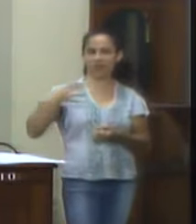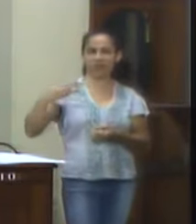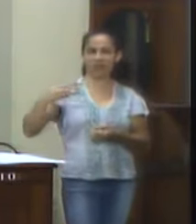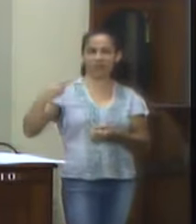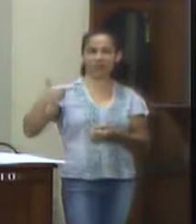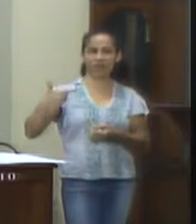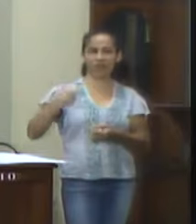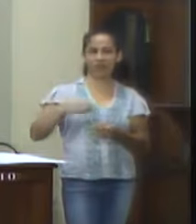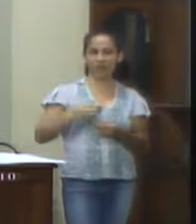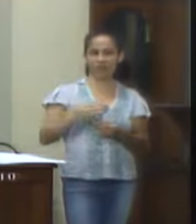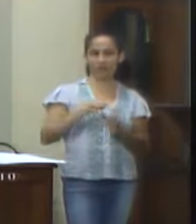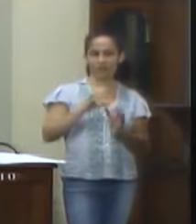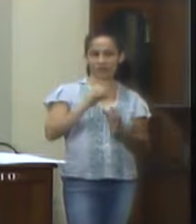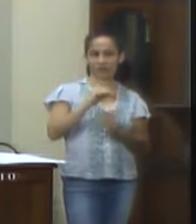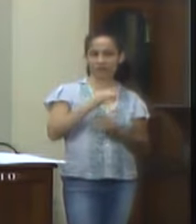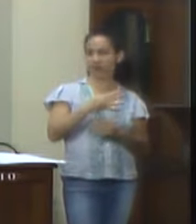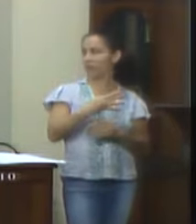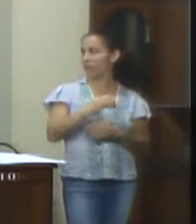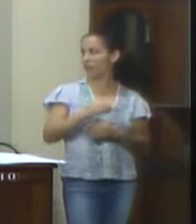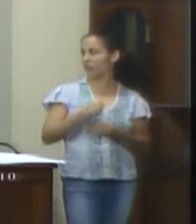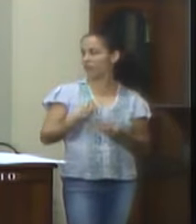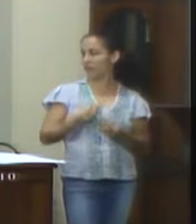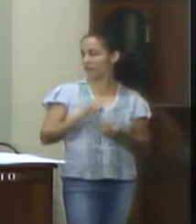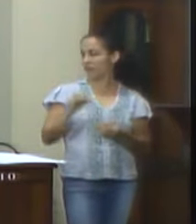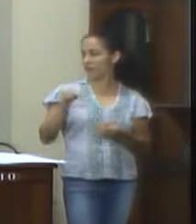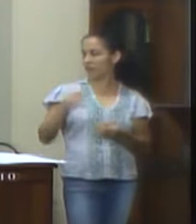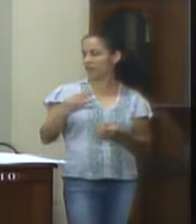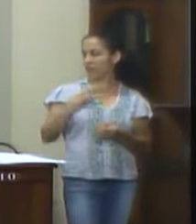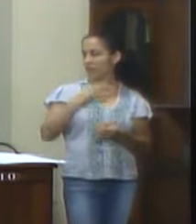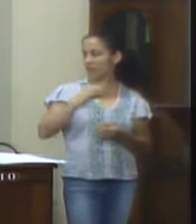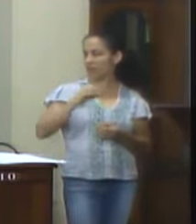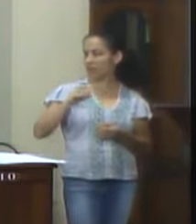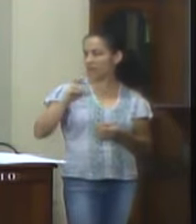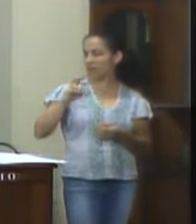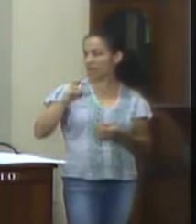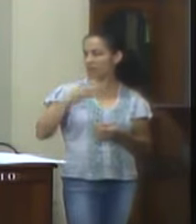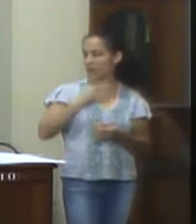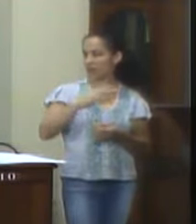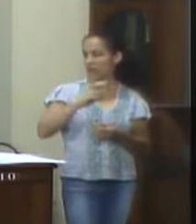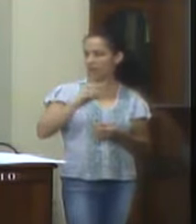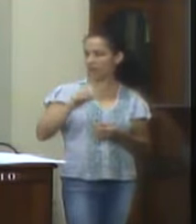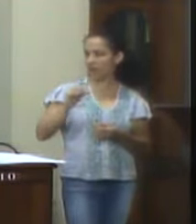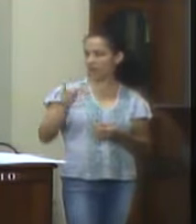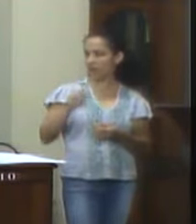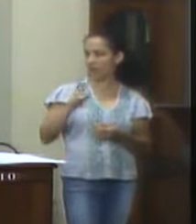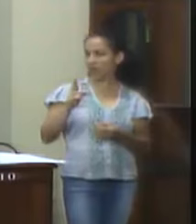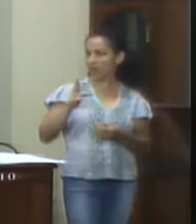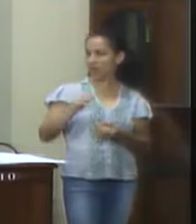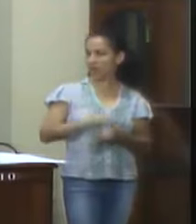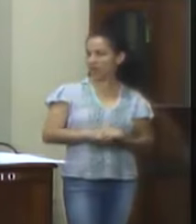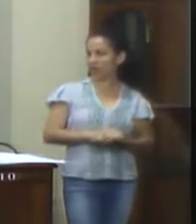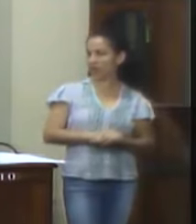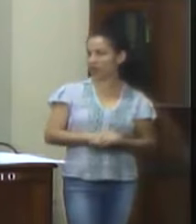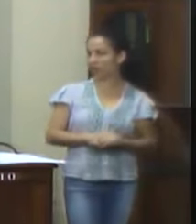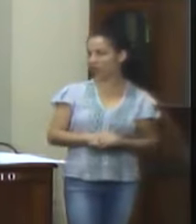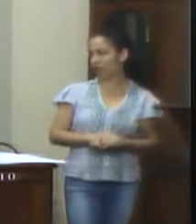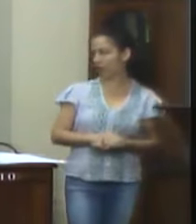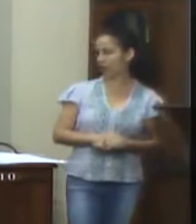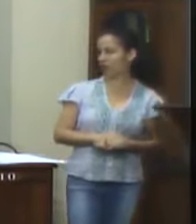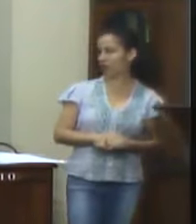4490-5100, Valor 450 mil reais, Valença, 6 de dezembro de 2018,